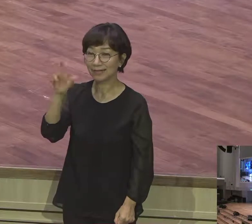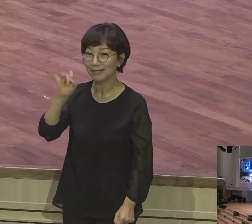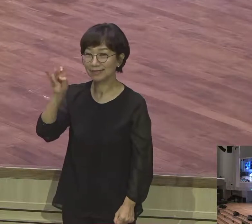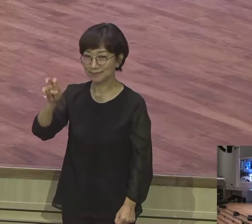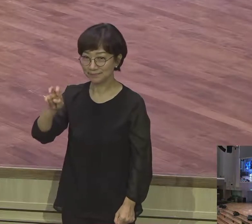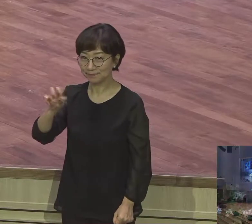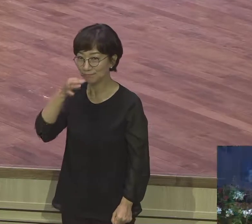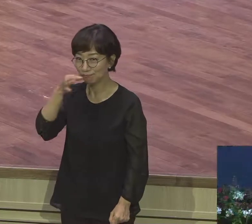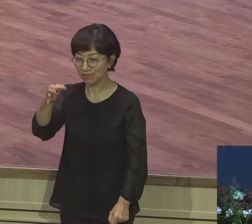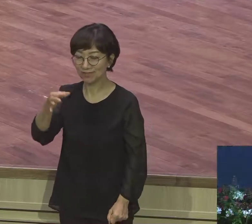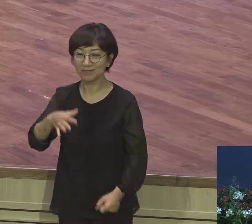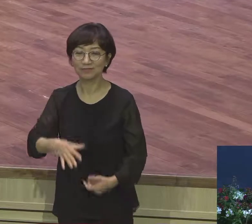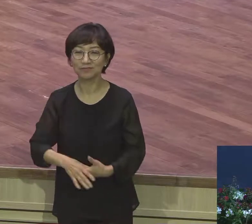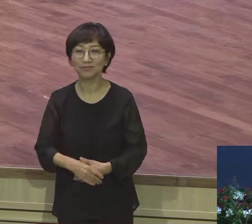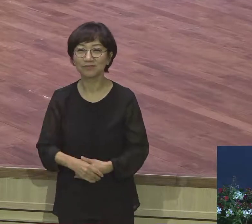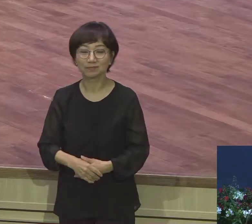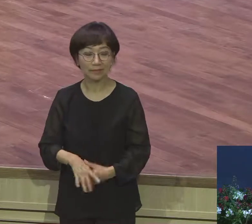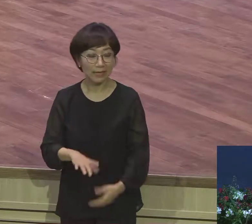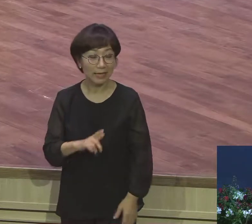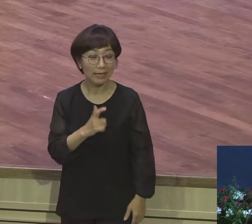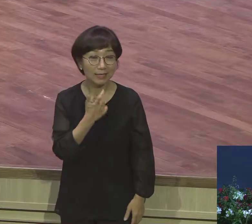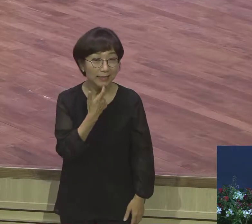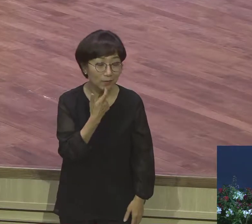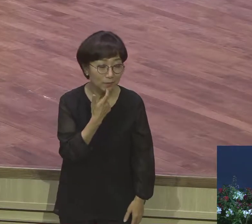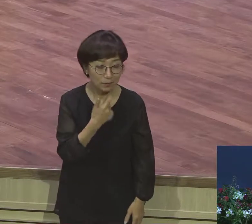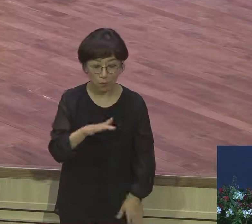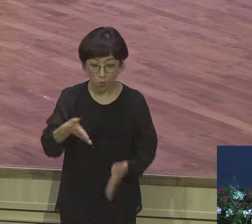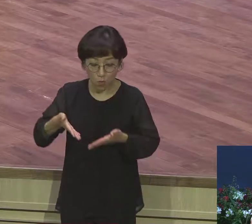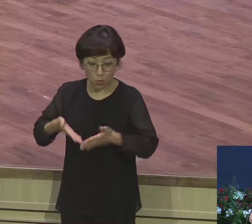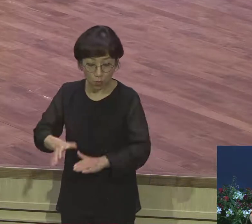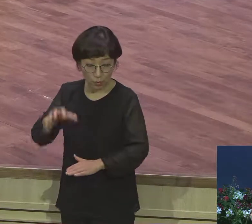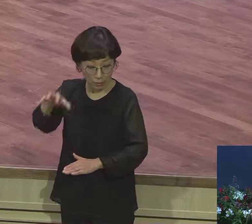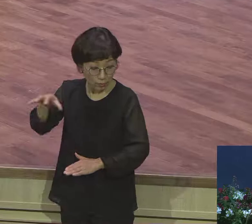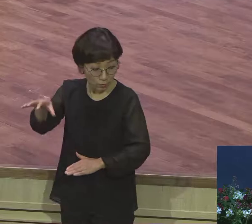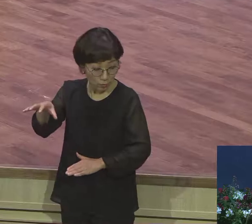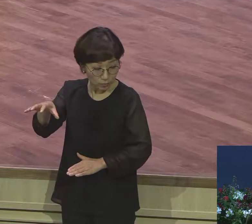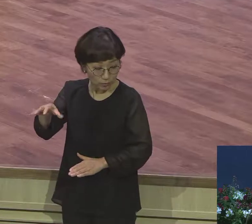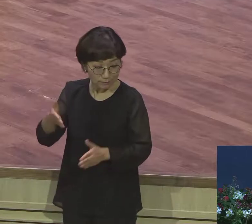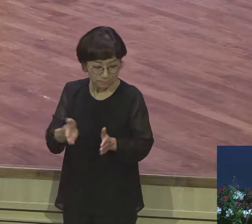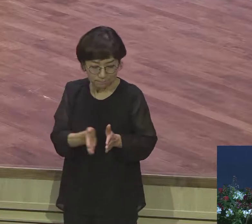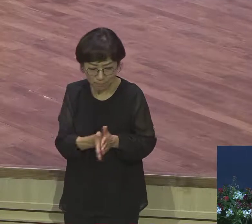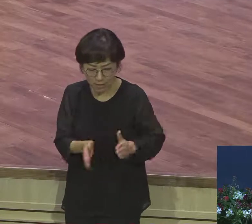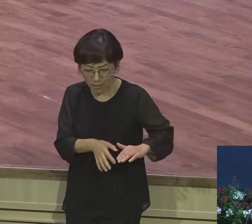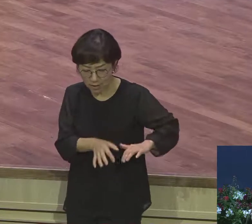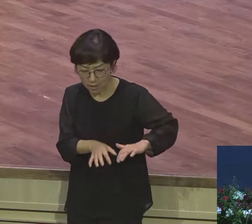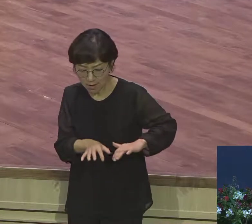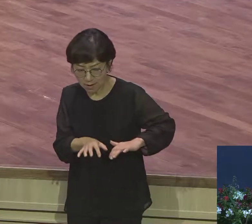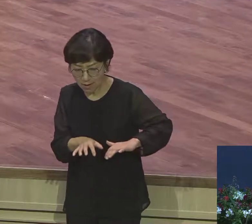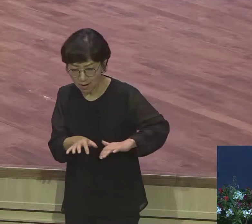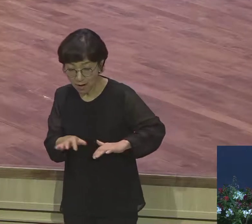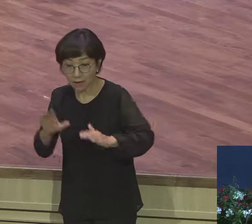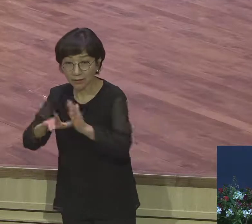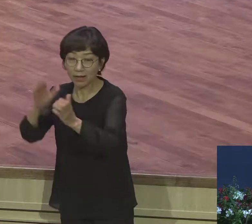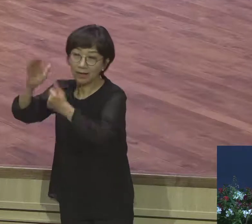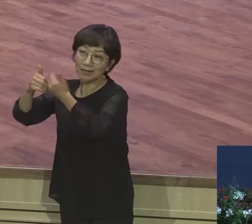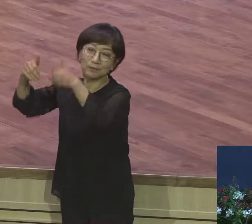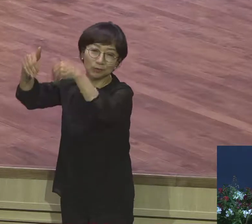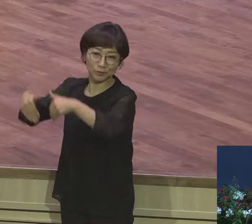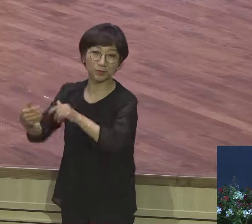야곱 고향 땅을 향해 가는 도중에 하나님의 사자들을 만난 자 이들이 누구냐